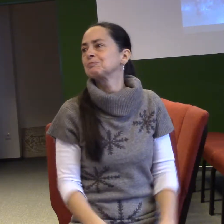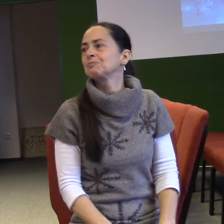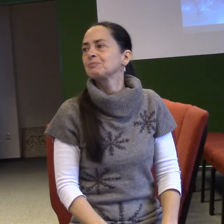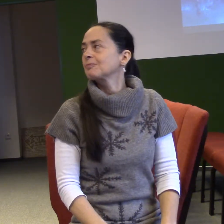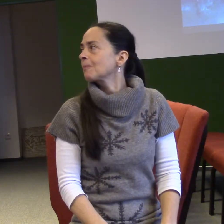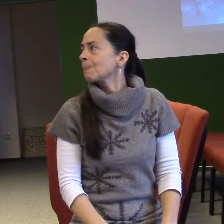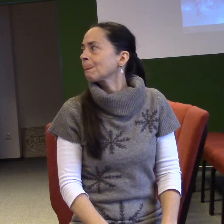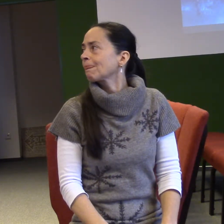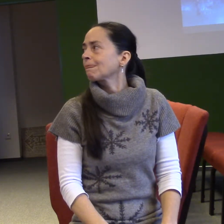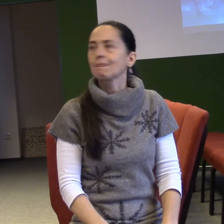Žádné, všechno je iluze, že?